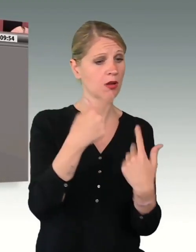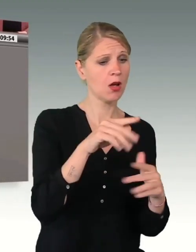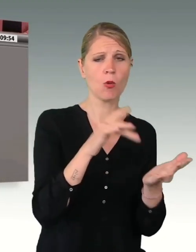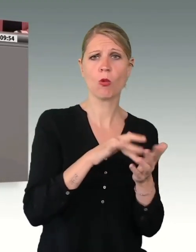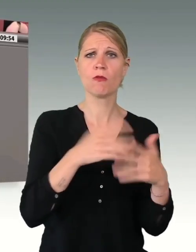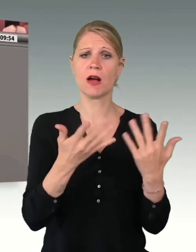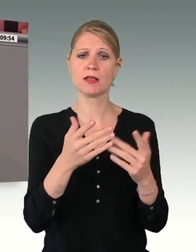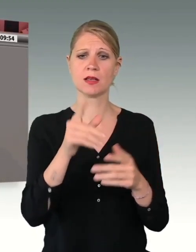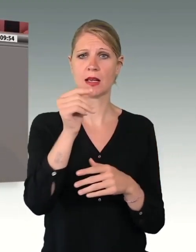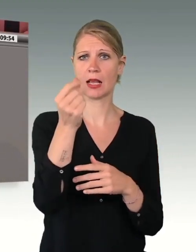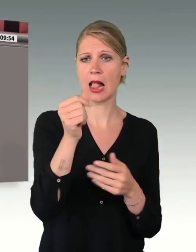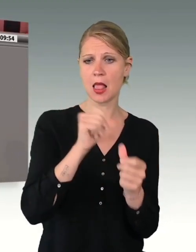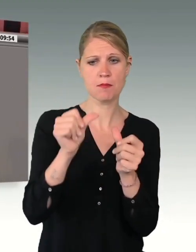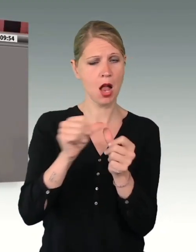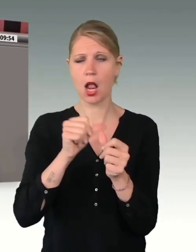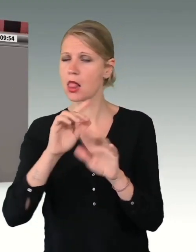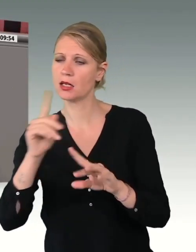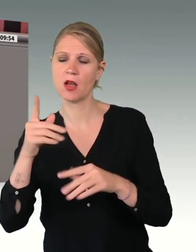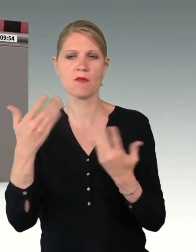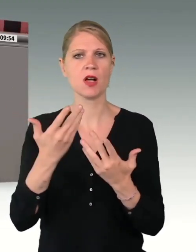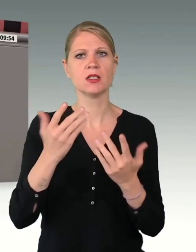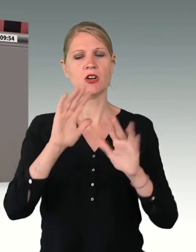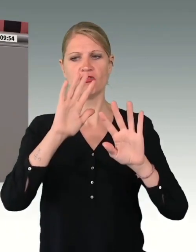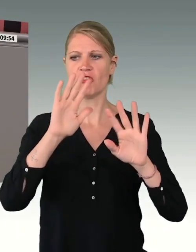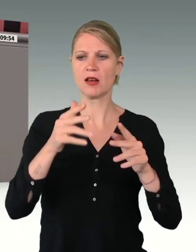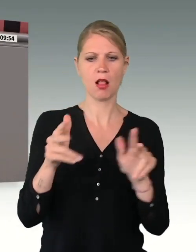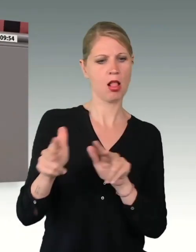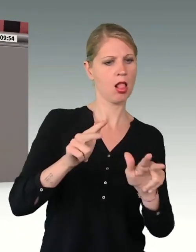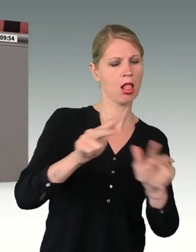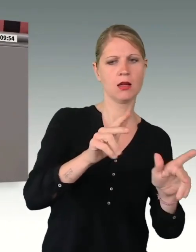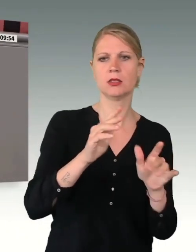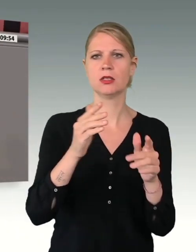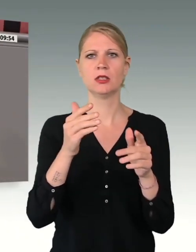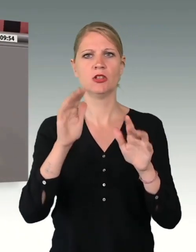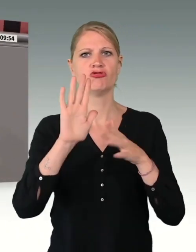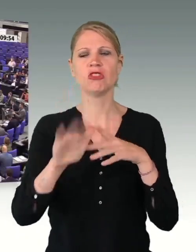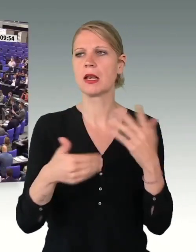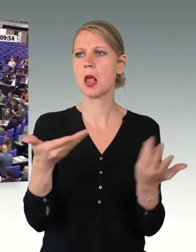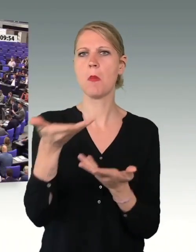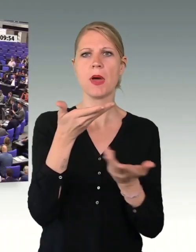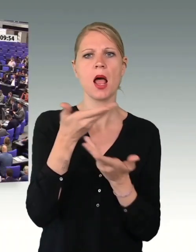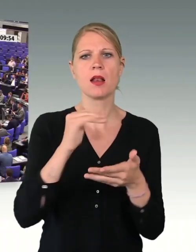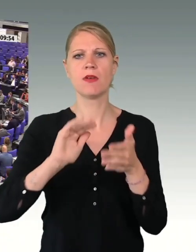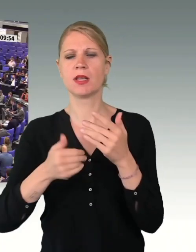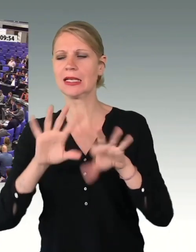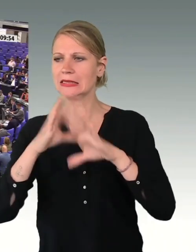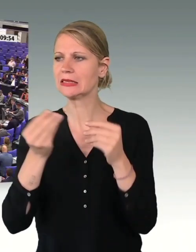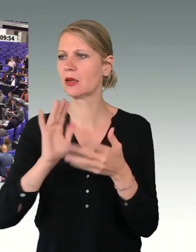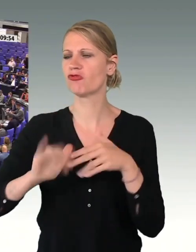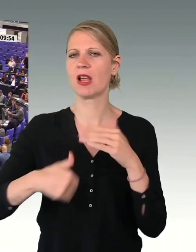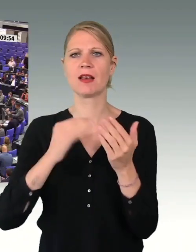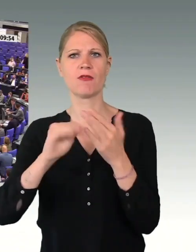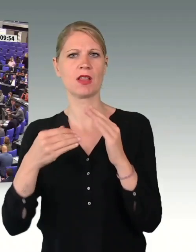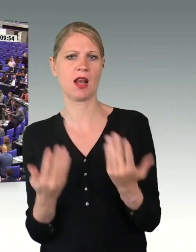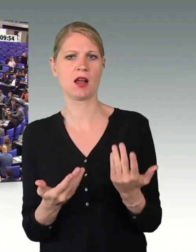Verantwortlichen, an schlechten Verträgen und fragwürdigen Beraterverträgen. Deutschland braucht dringend die